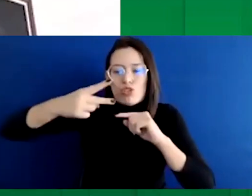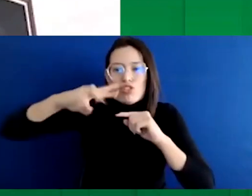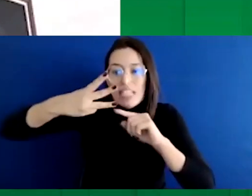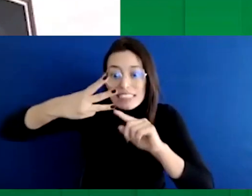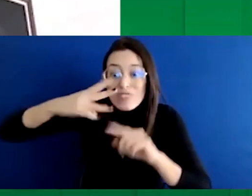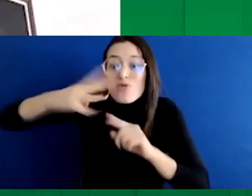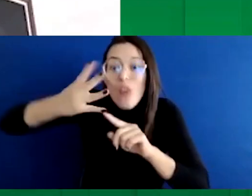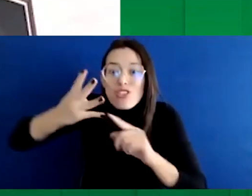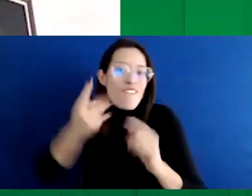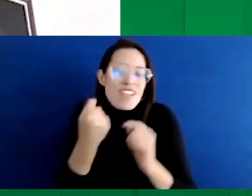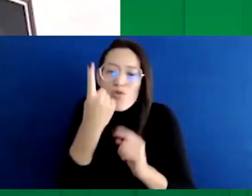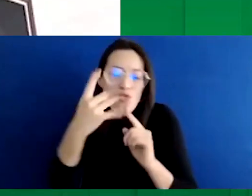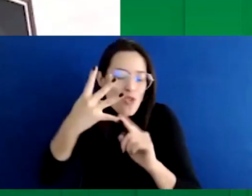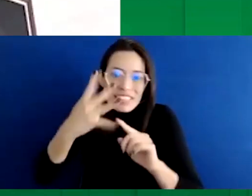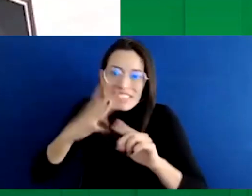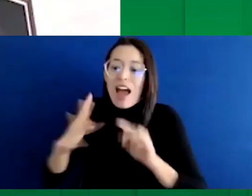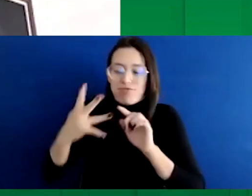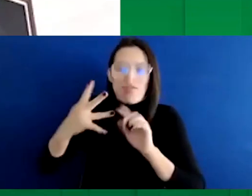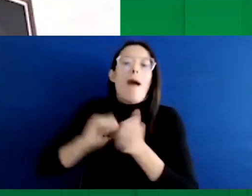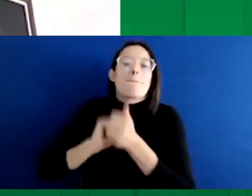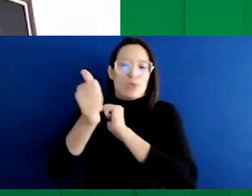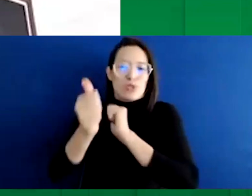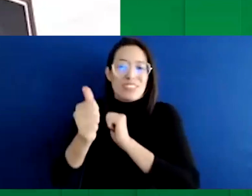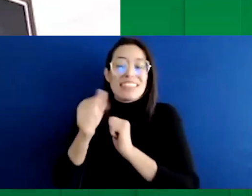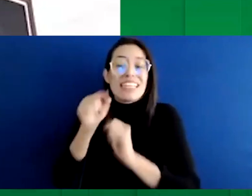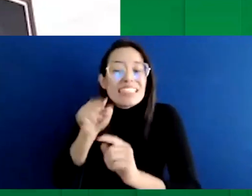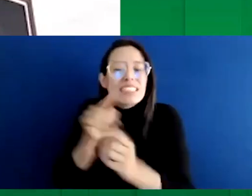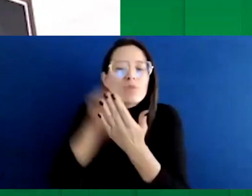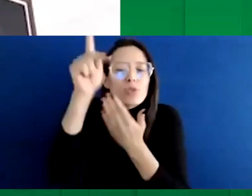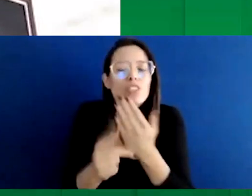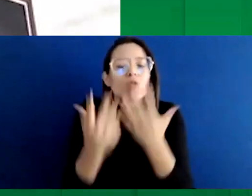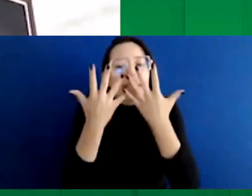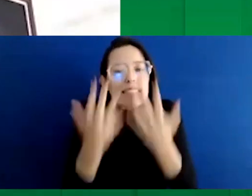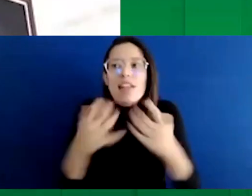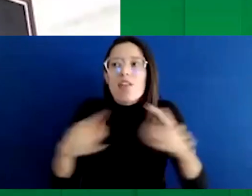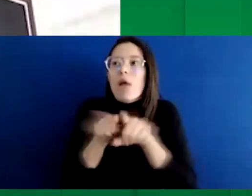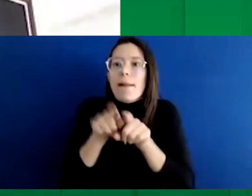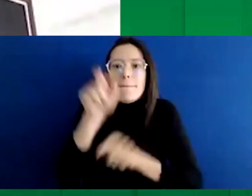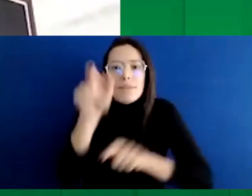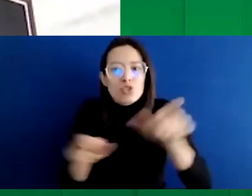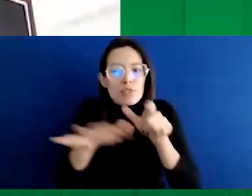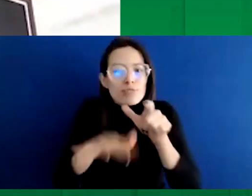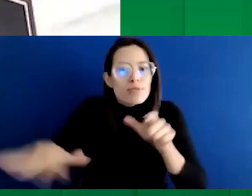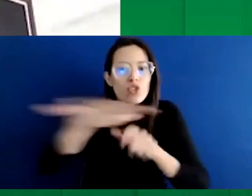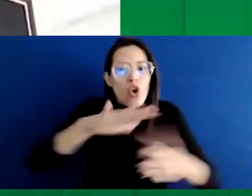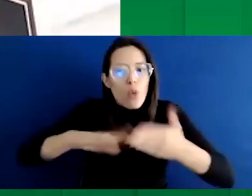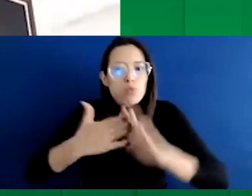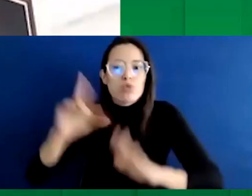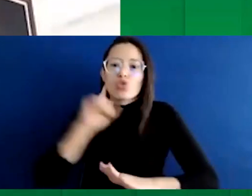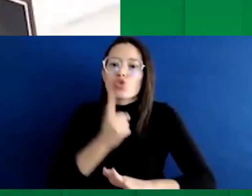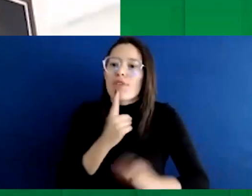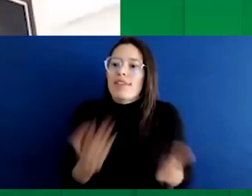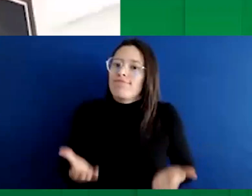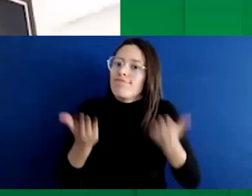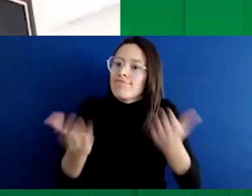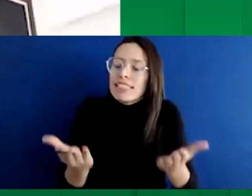Y que busca beneficiar a toda la comunidad sorda del